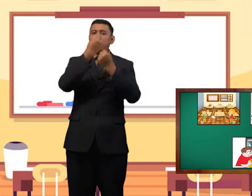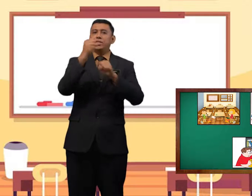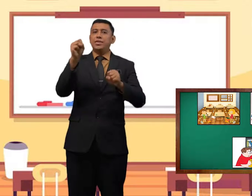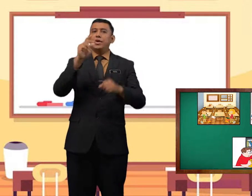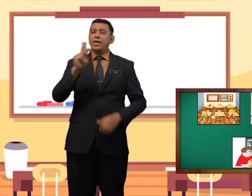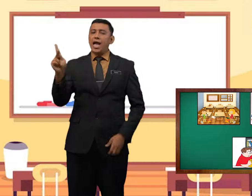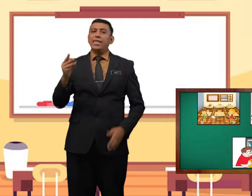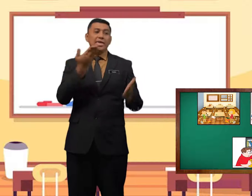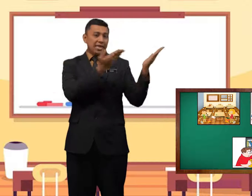sediakan ini.